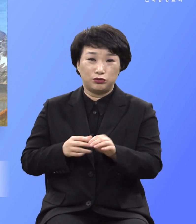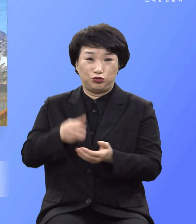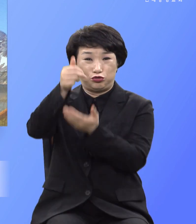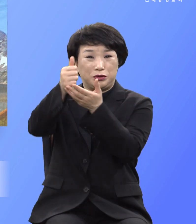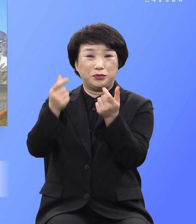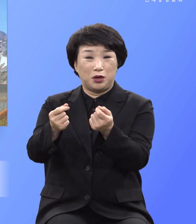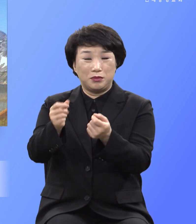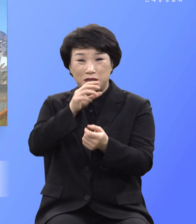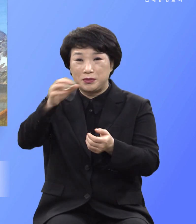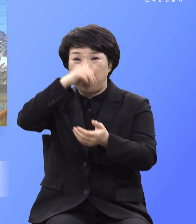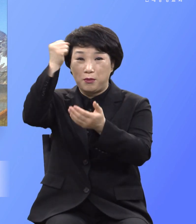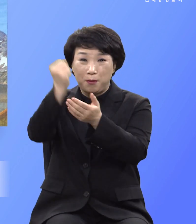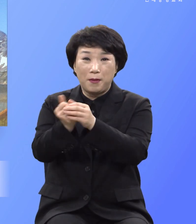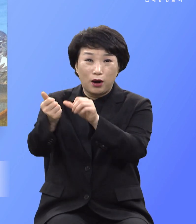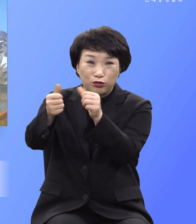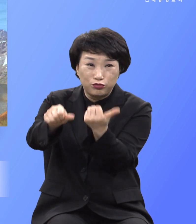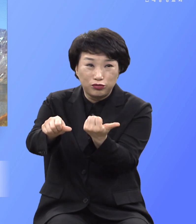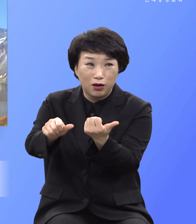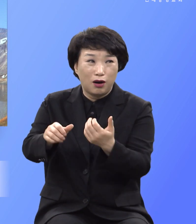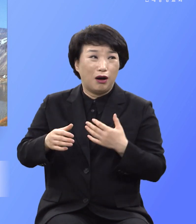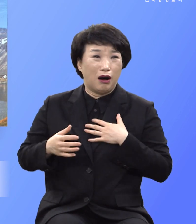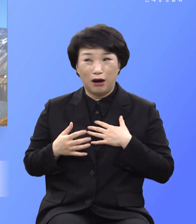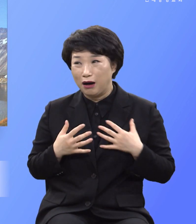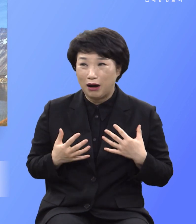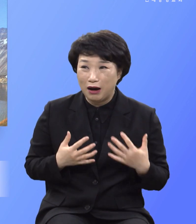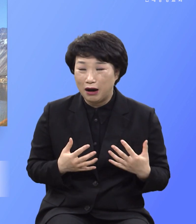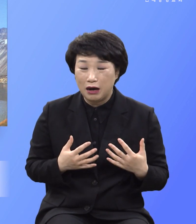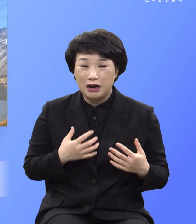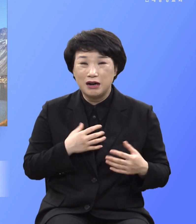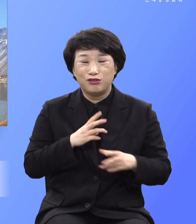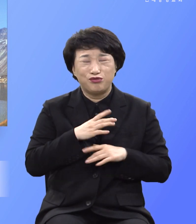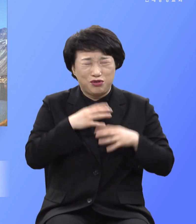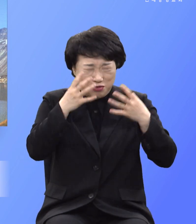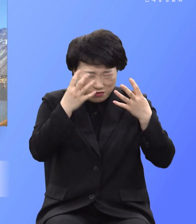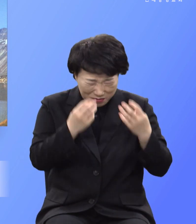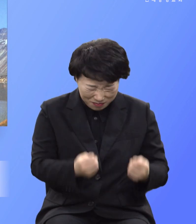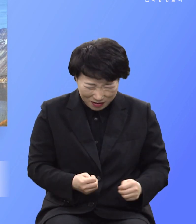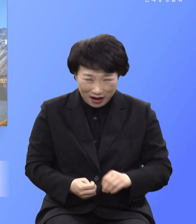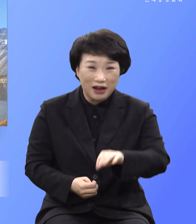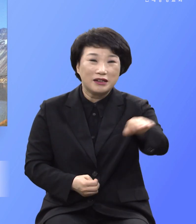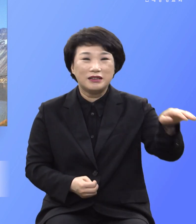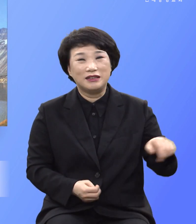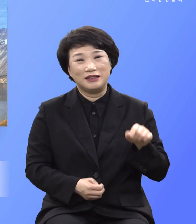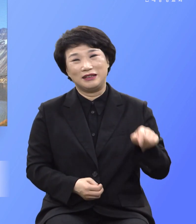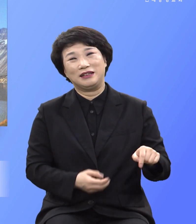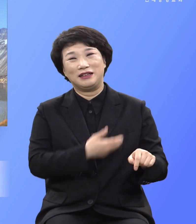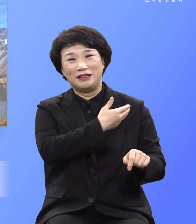십자가에 못 박혀 죽을 것이다 겁수로 가득 찬 두려움이 충만한